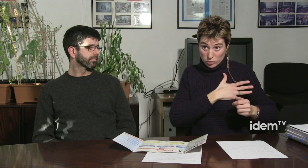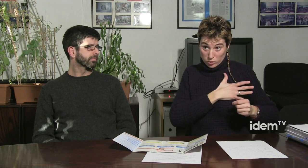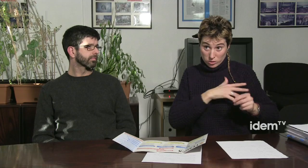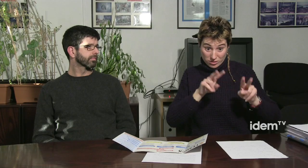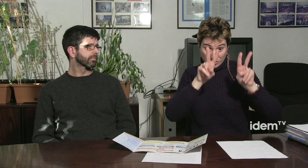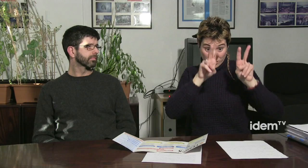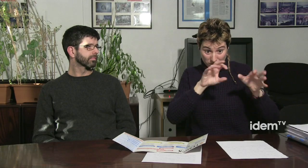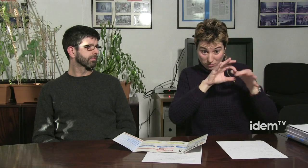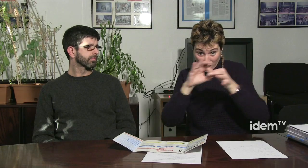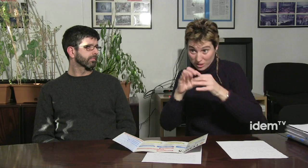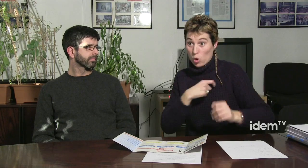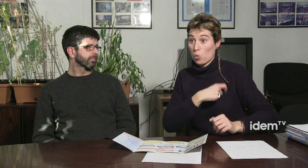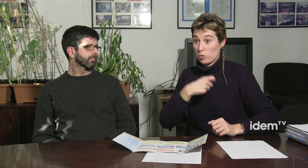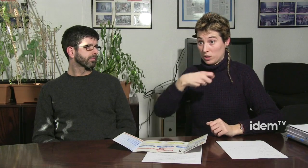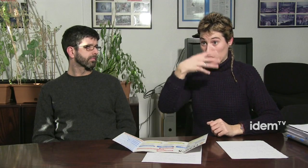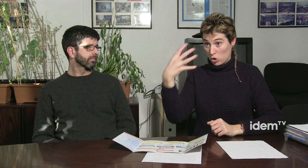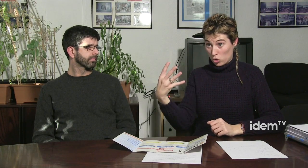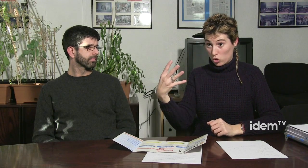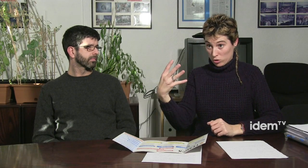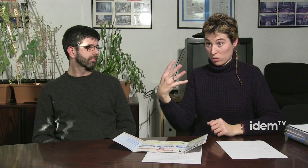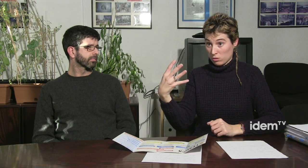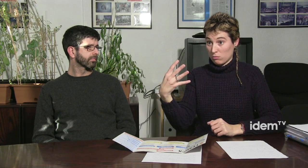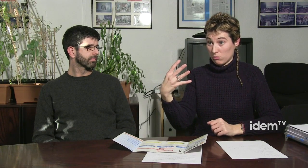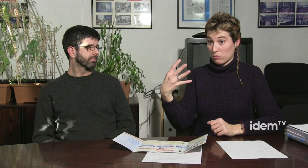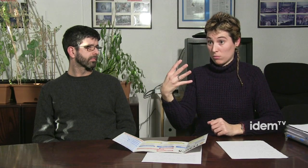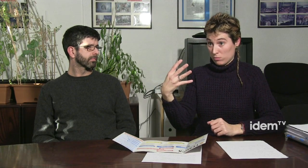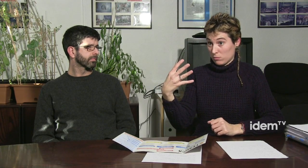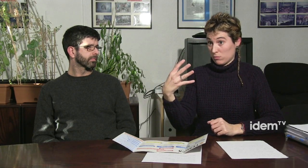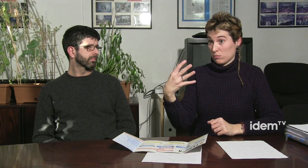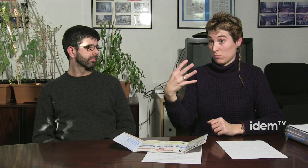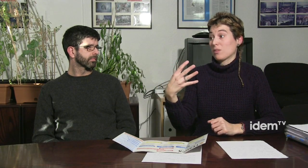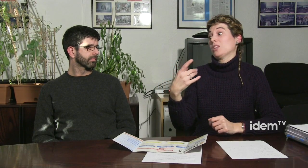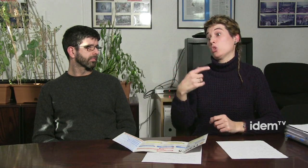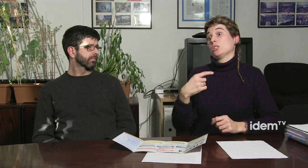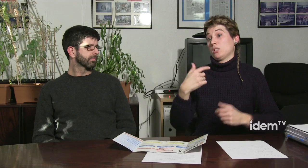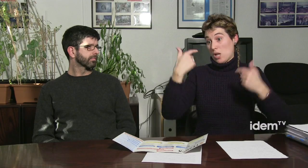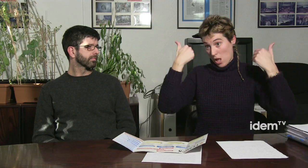dintre de les cinc comissions hi ha la comissió de LGTB